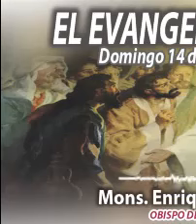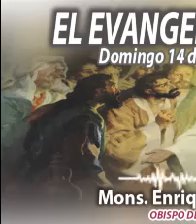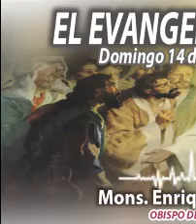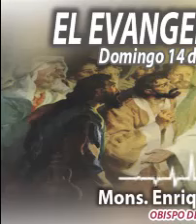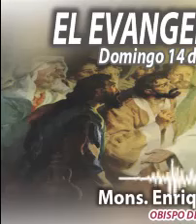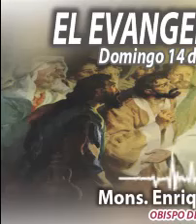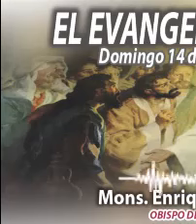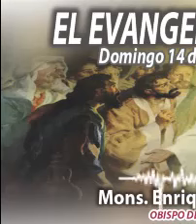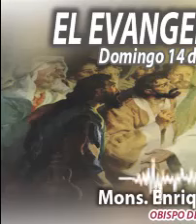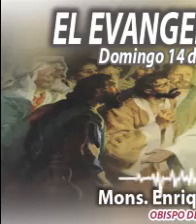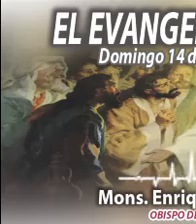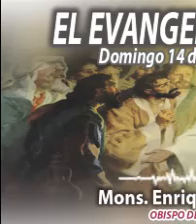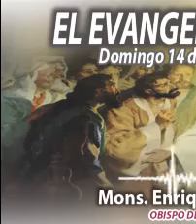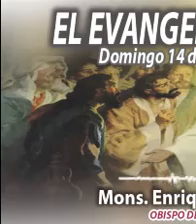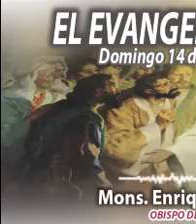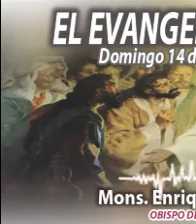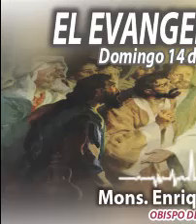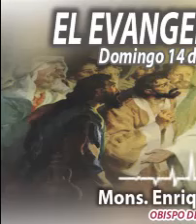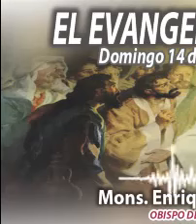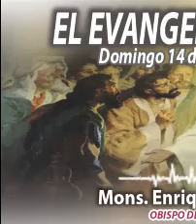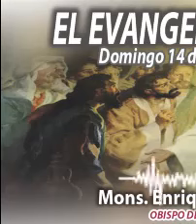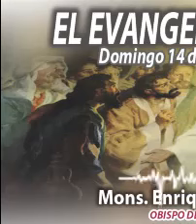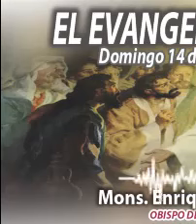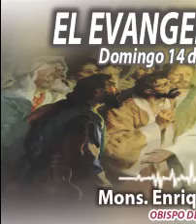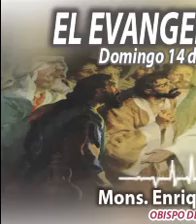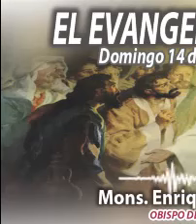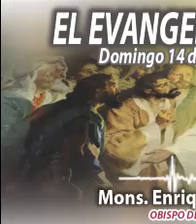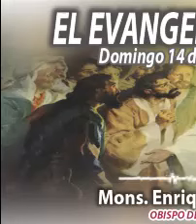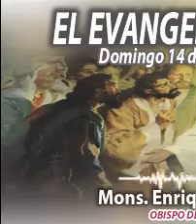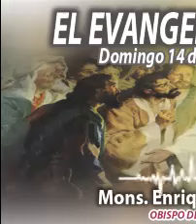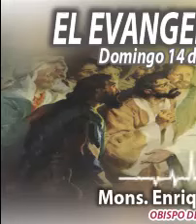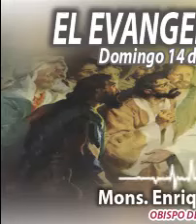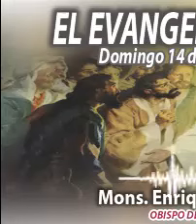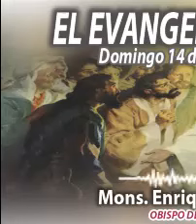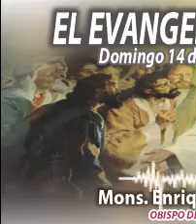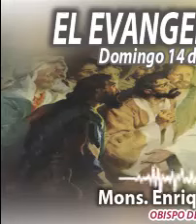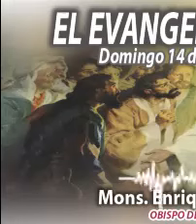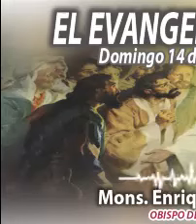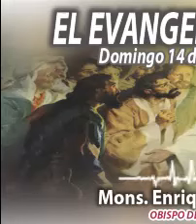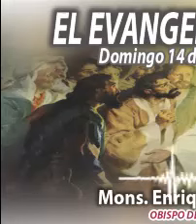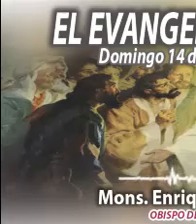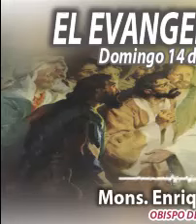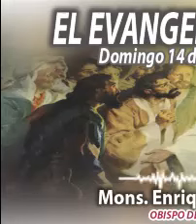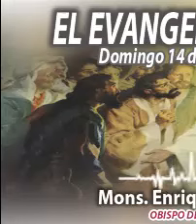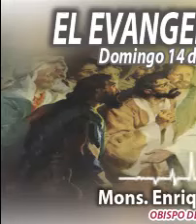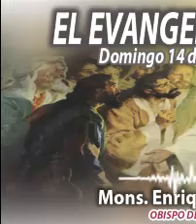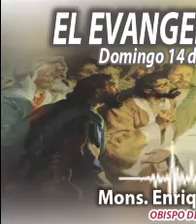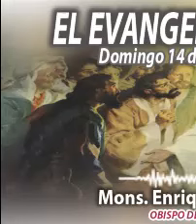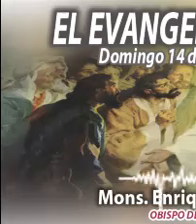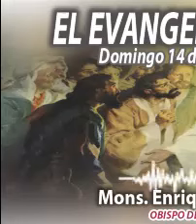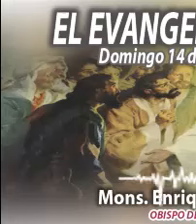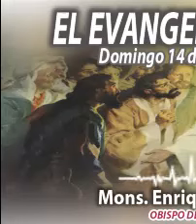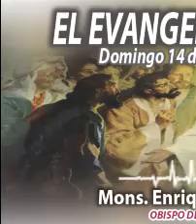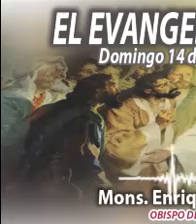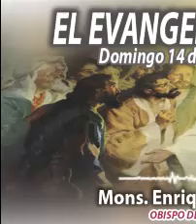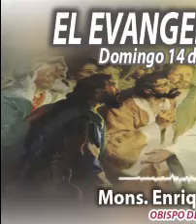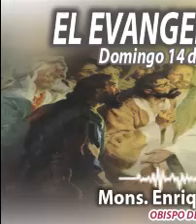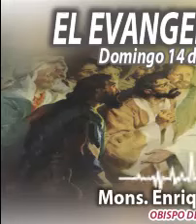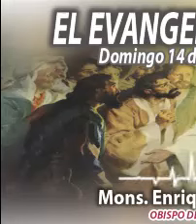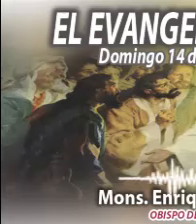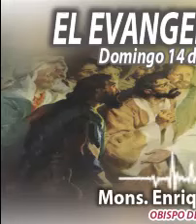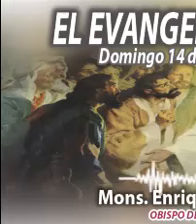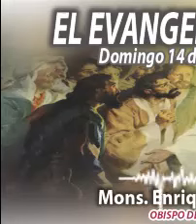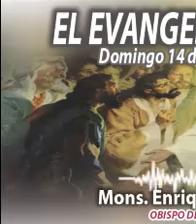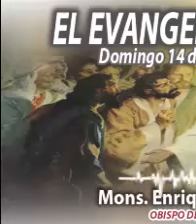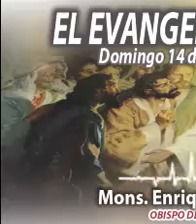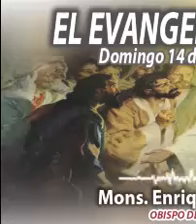Aleluya, Cristo resucitó, yo estoy contigo. Vivamos la alegría de la Pascua a la luz de la palabra